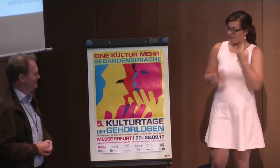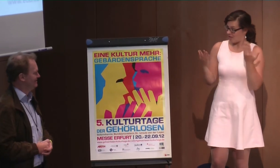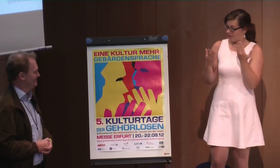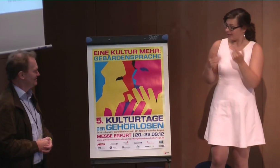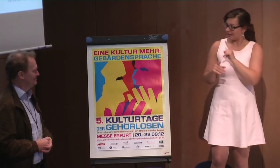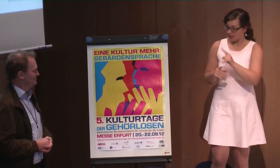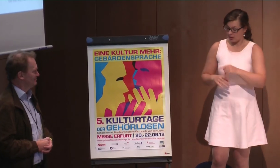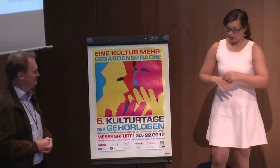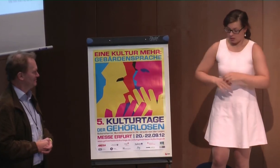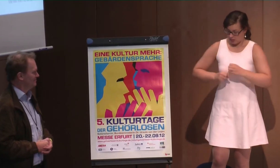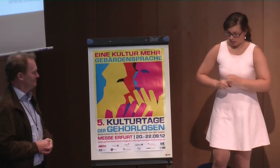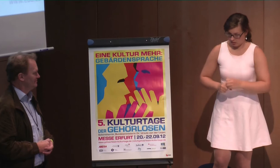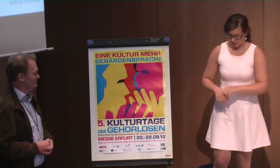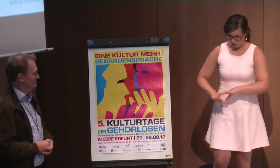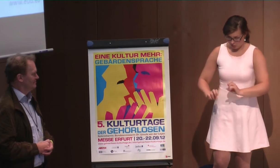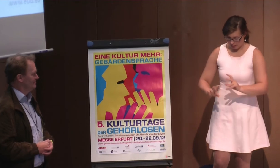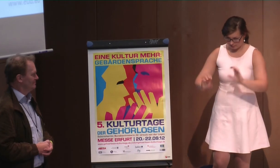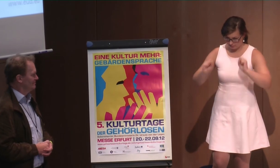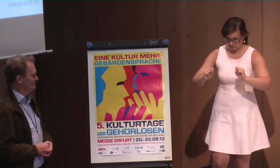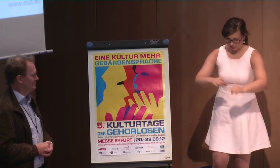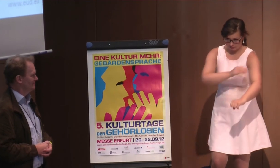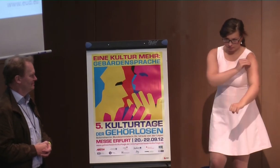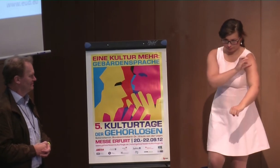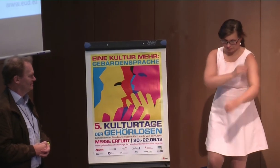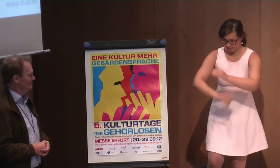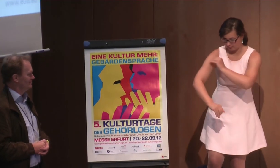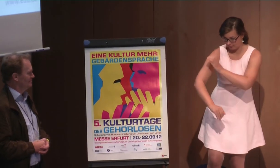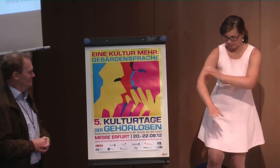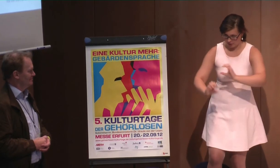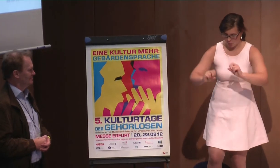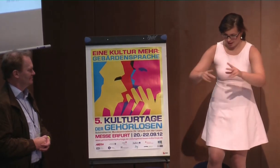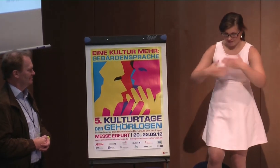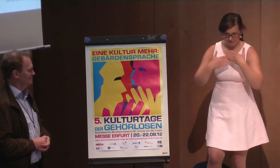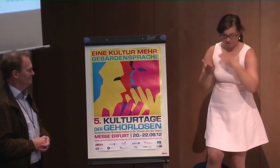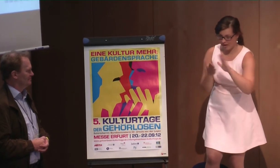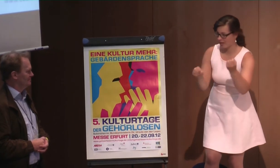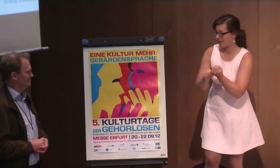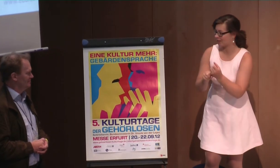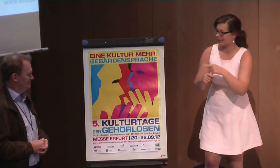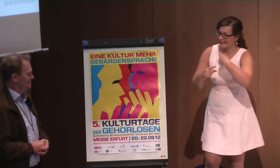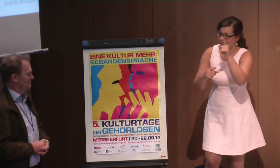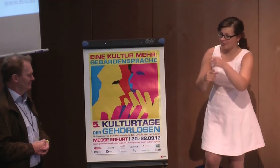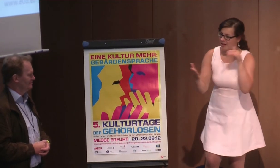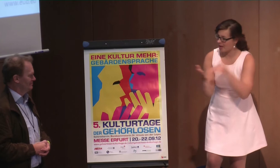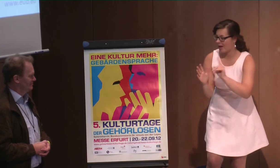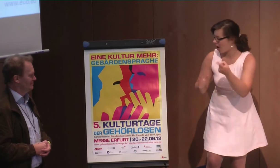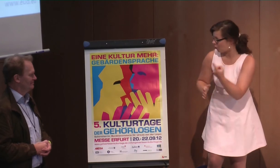Und das ist immer die gleiche Situation. Man darf halt sozusagen nicht aufgehen, man muss weiter die Ärmel hochkrempeln und weitermachen und